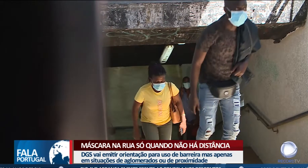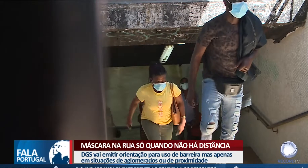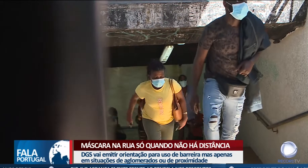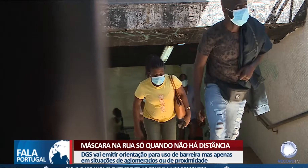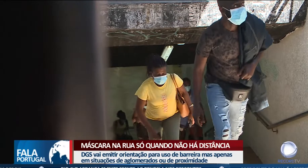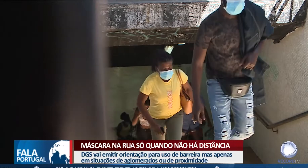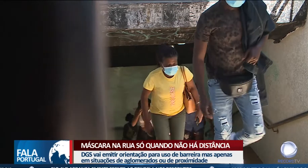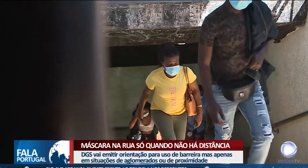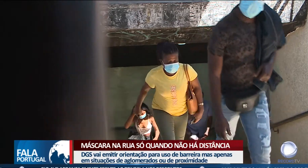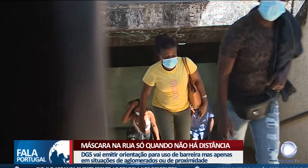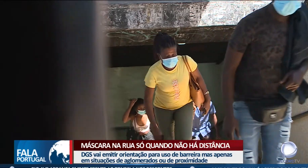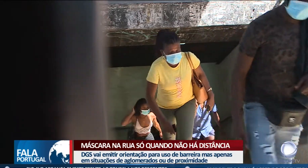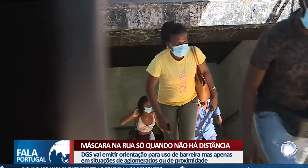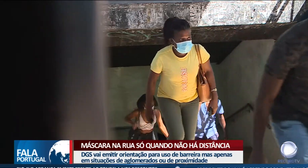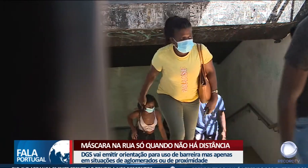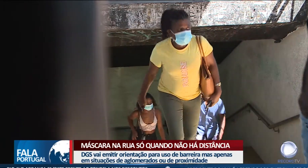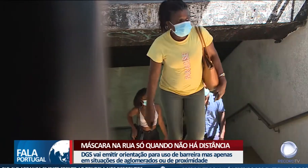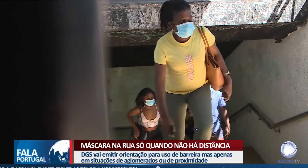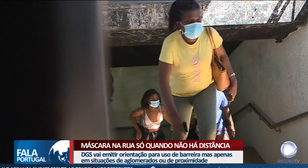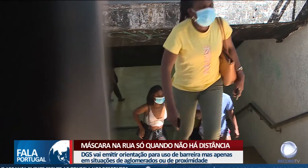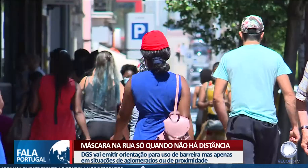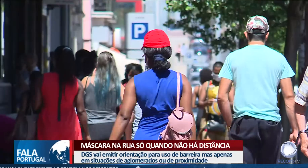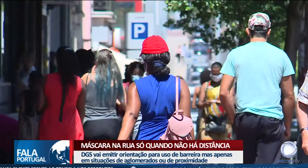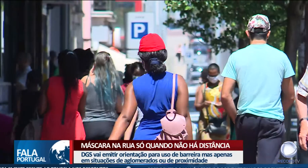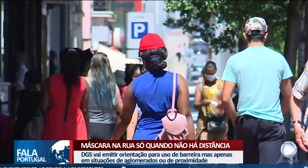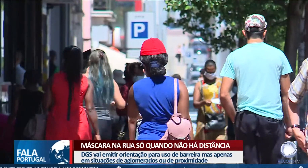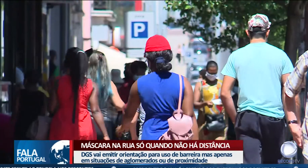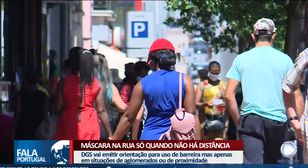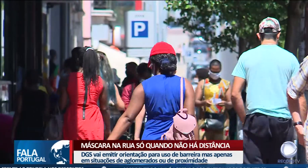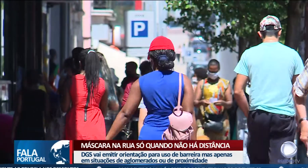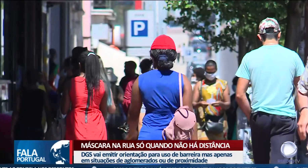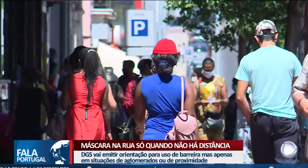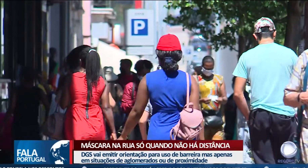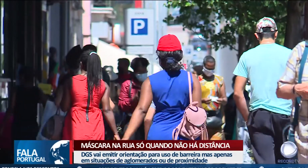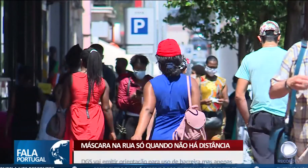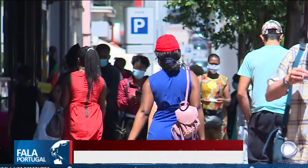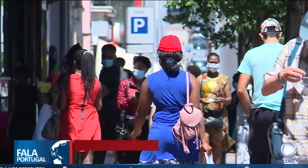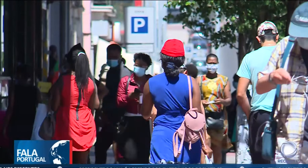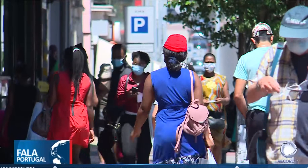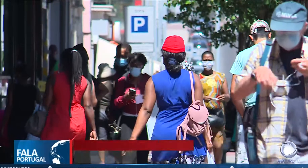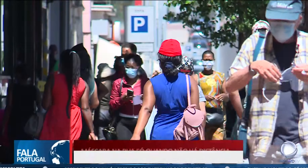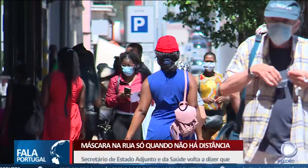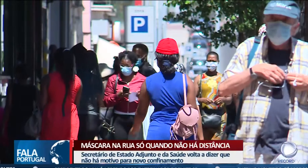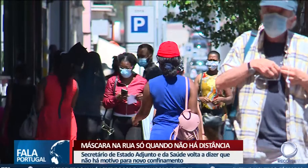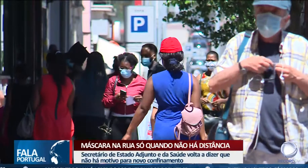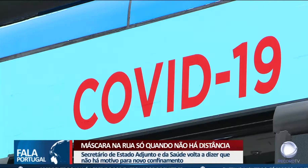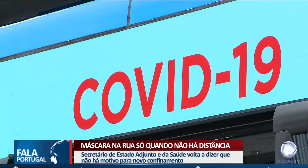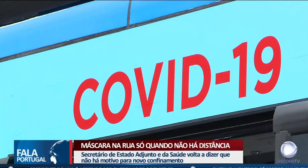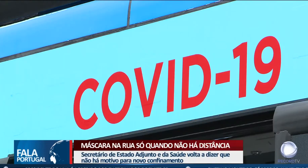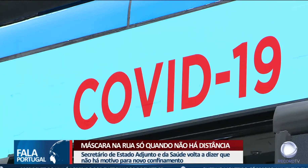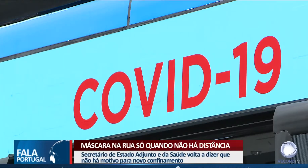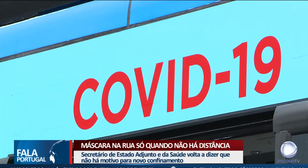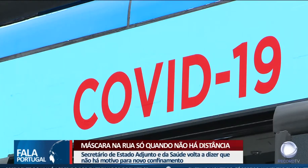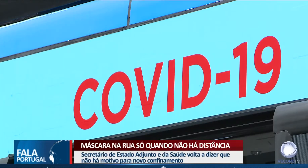apenas uma orientação, mas o melhor é cumprir as regras, porque o confinamento não volta, assegura o Secretário de Estado da Saúde.